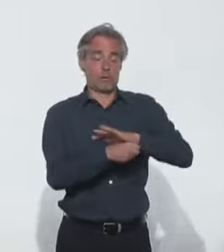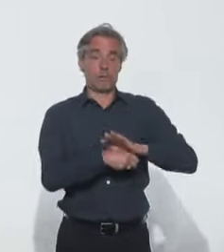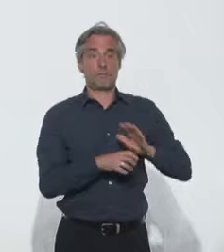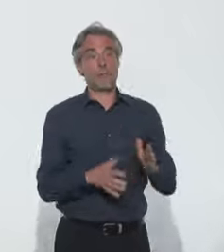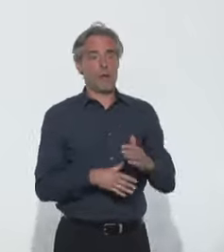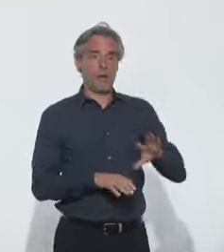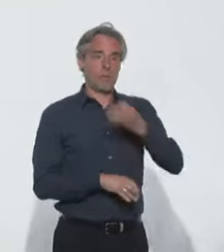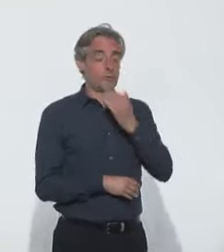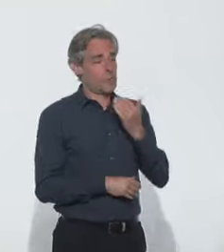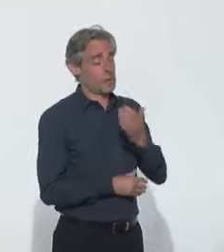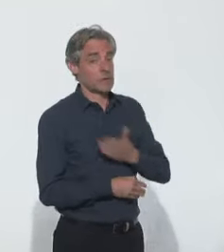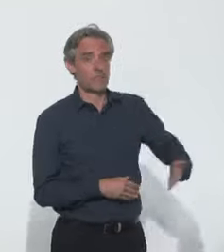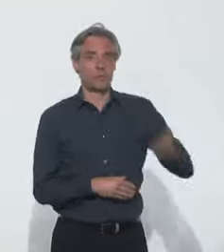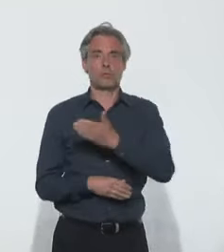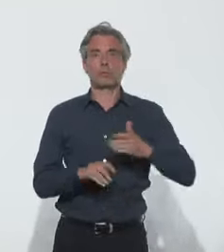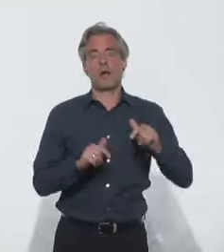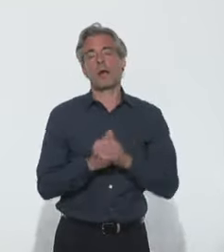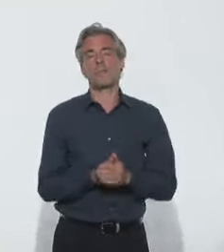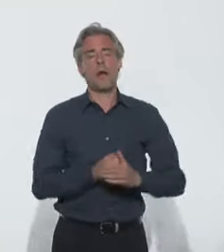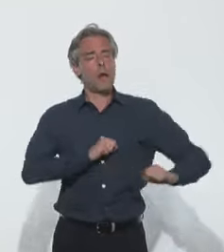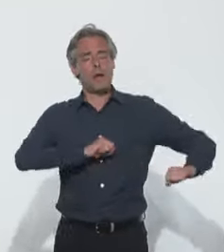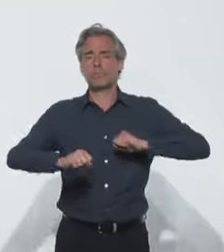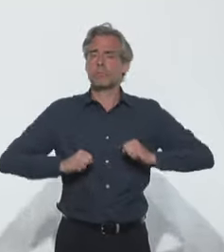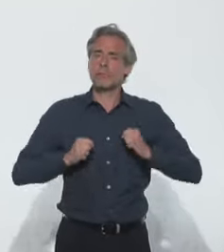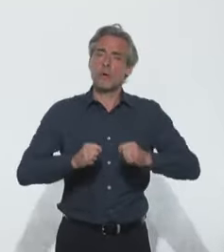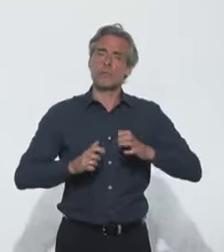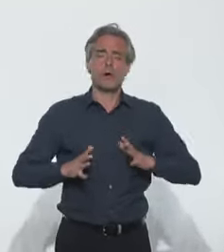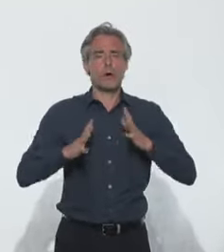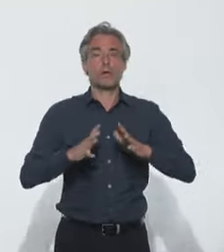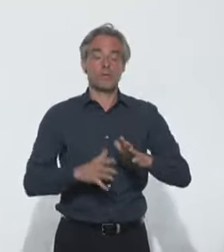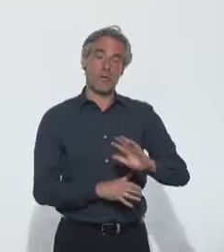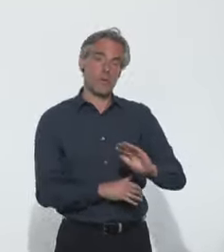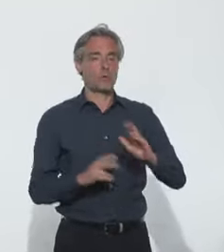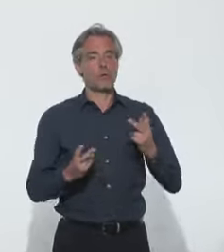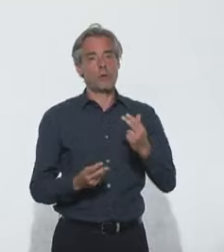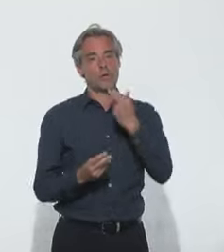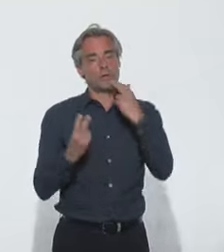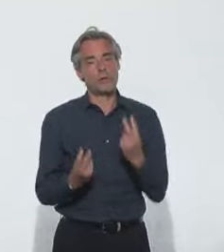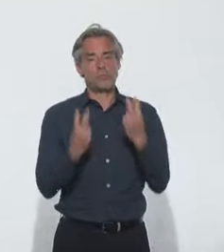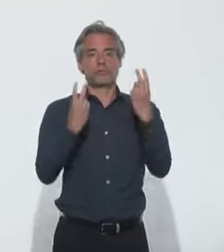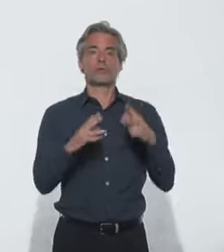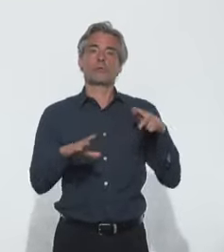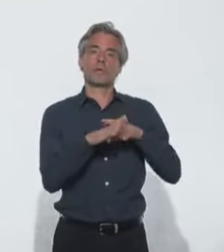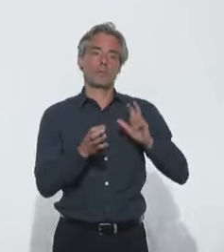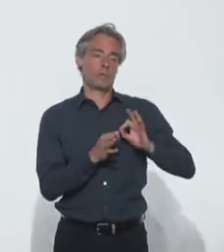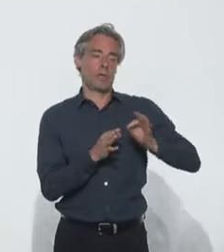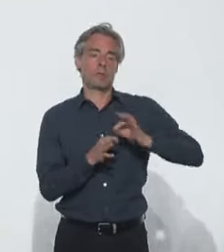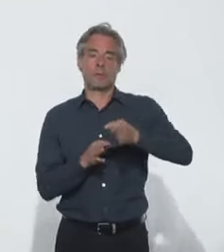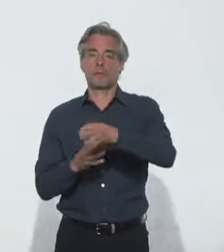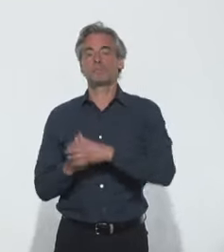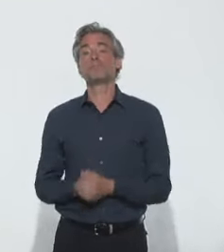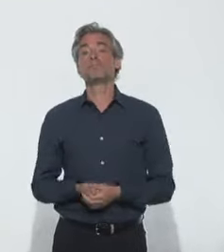J'en profite pour les remercier toutes et tous pour leur mobilisation et leur engagement remarquable depuis le début de cette épidémie.